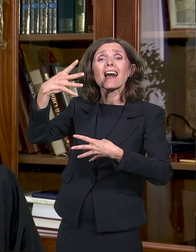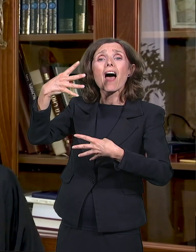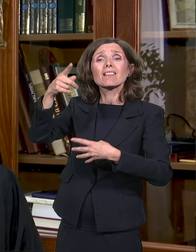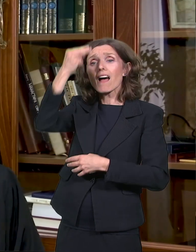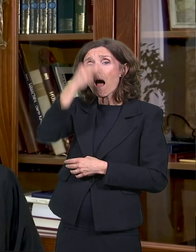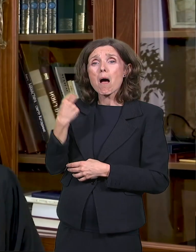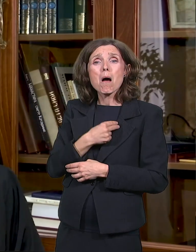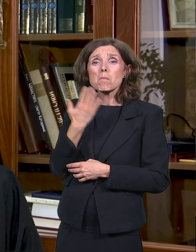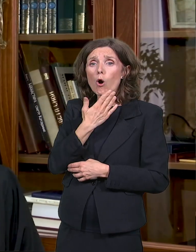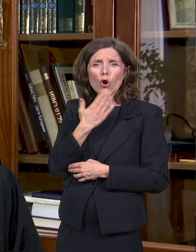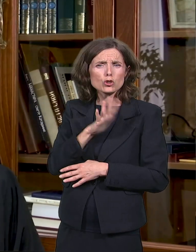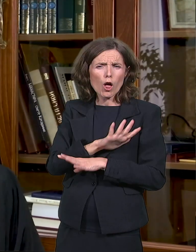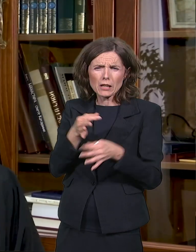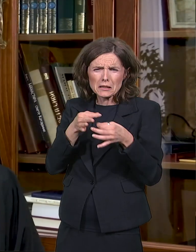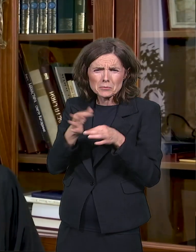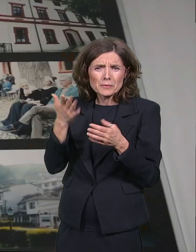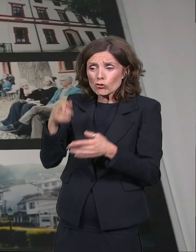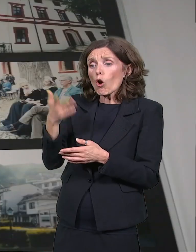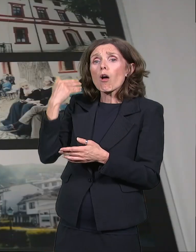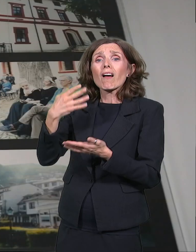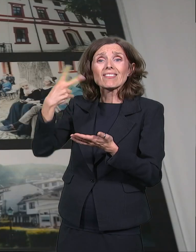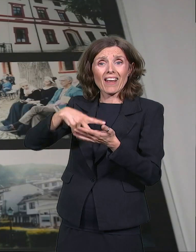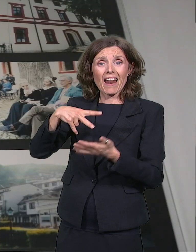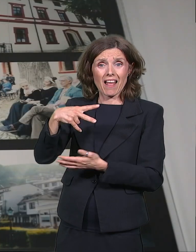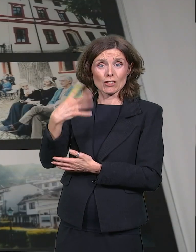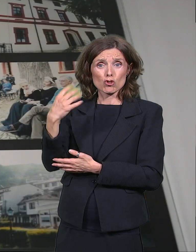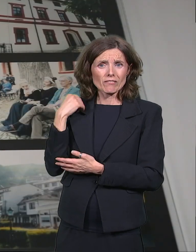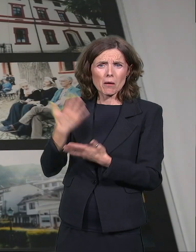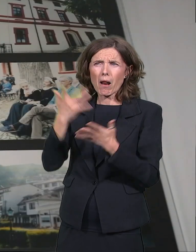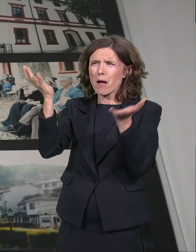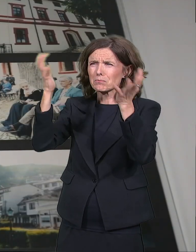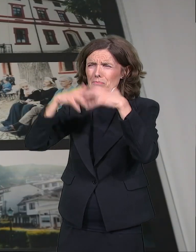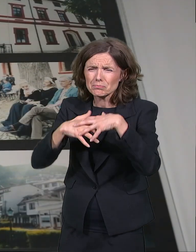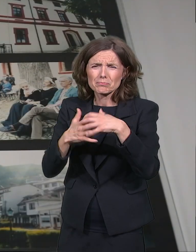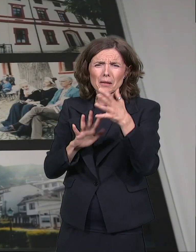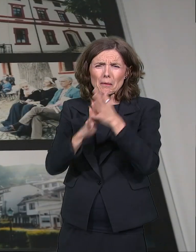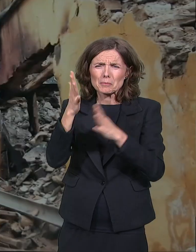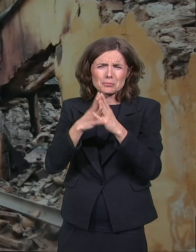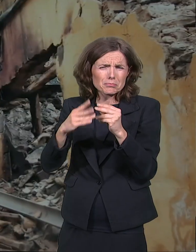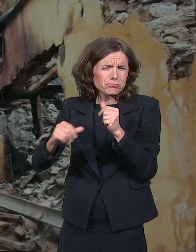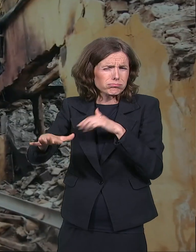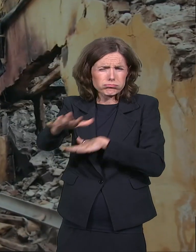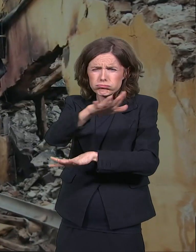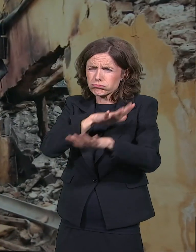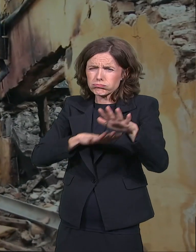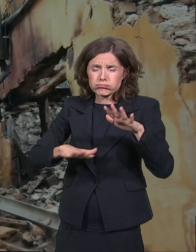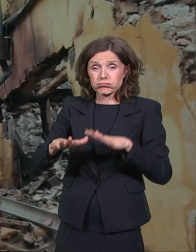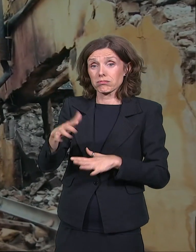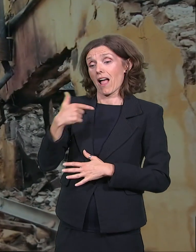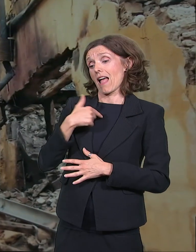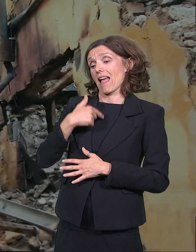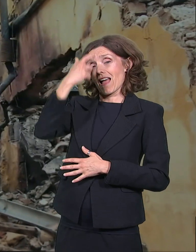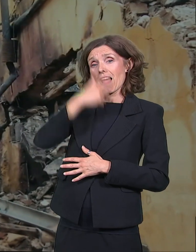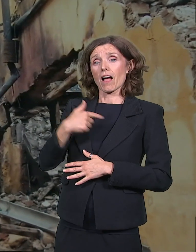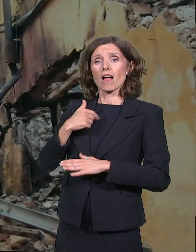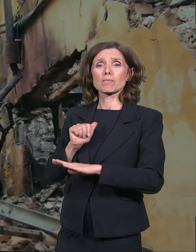su sve bile ruševine iz garišta. I s objirom da sam ja bio stoličen 2010.